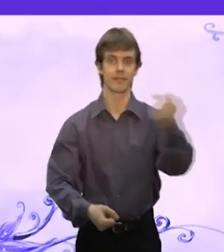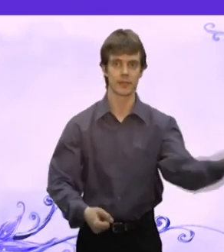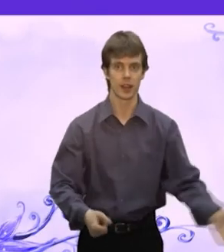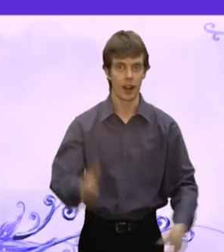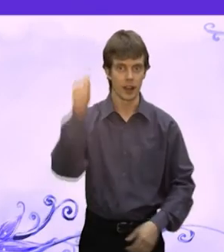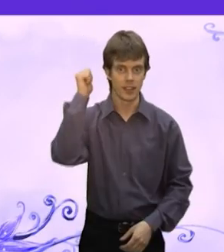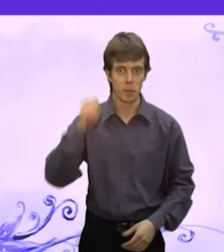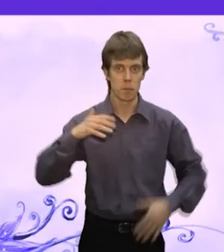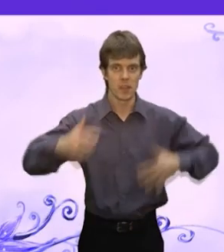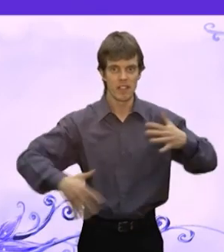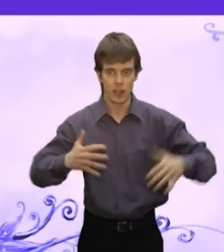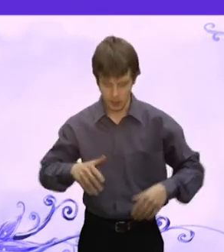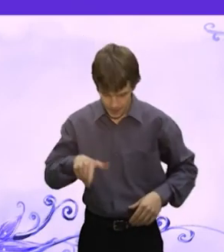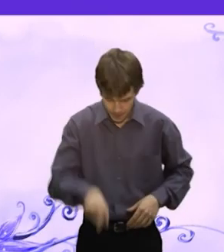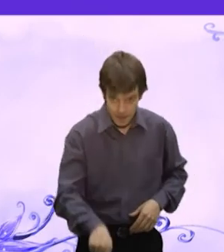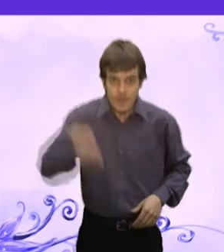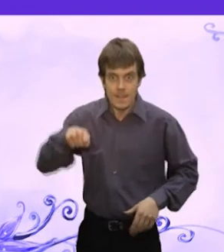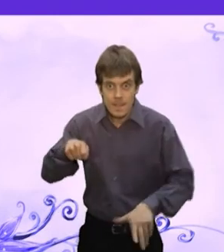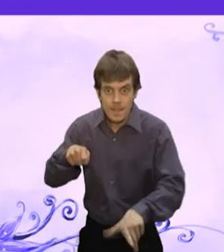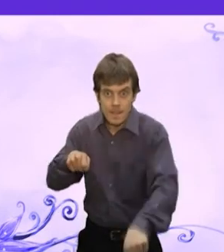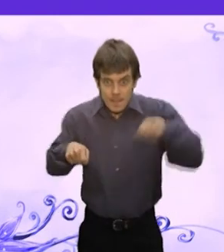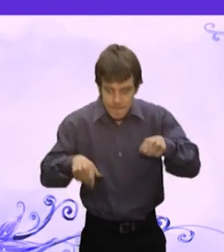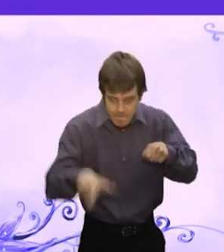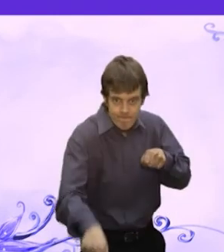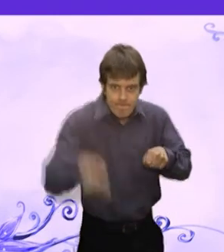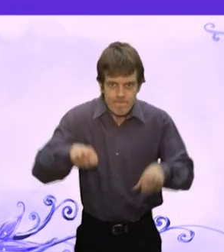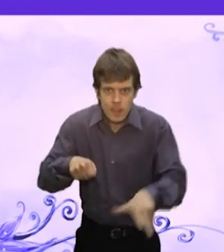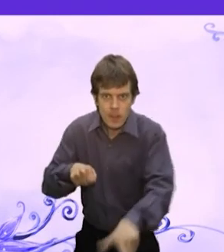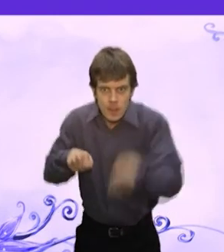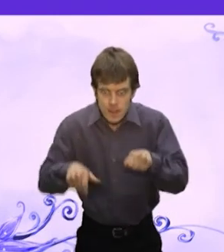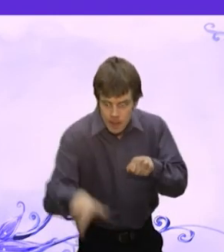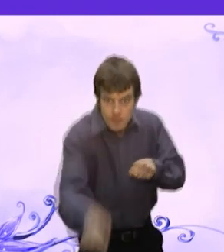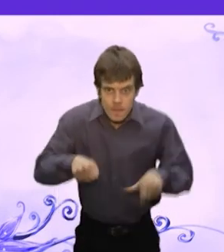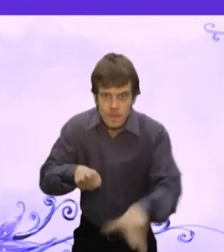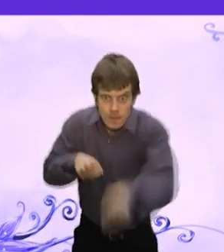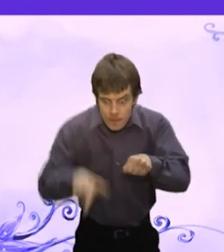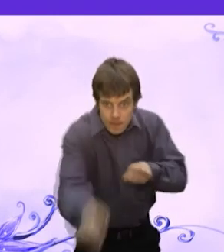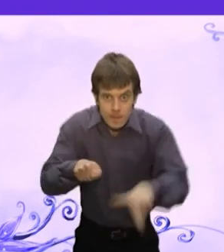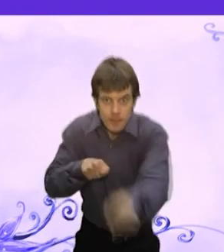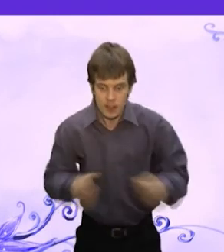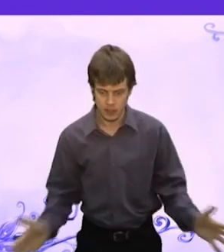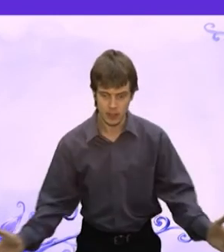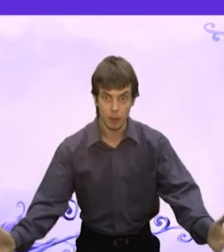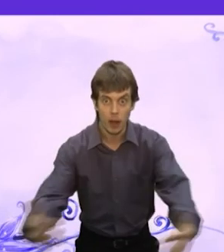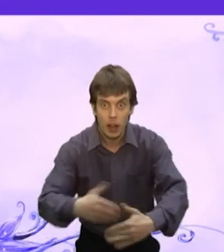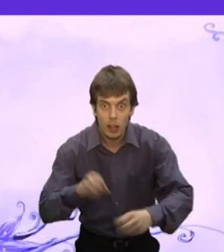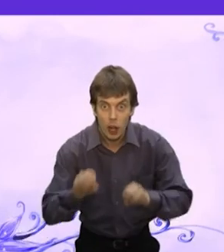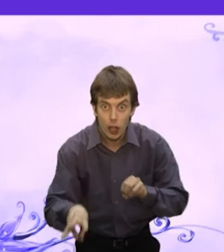А медведь Дергал Корешки Собрал